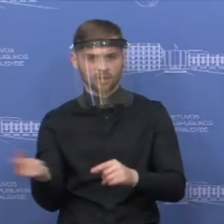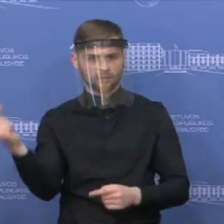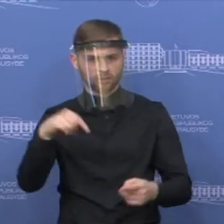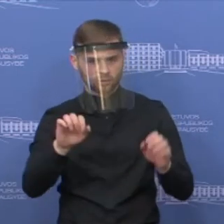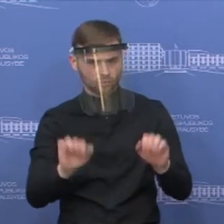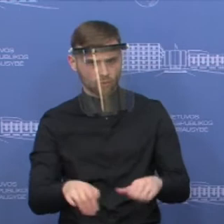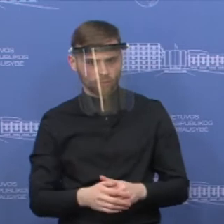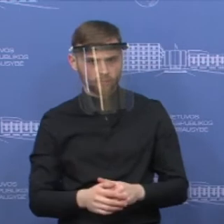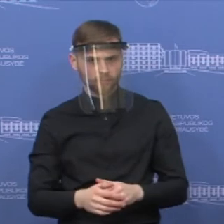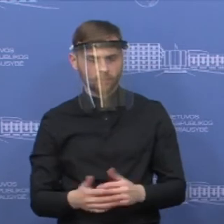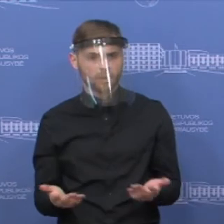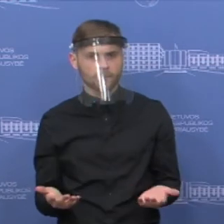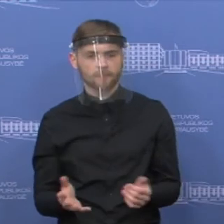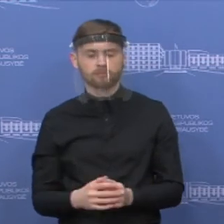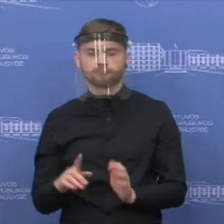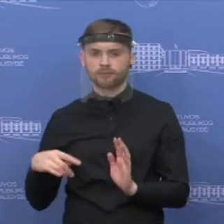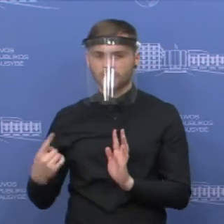Ačiū už klausimą.